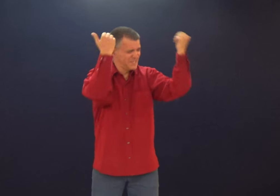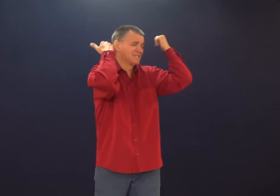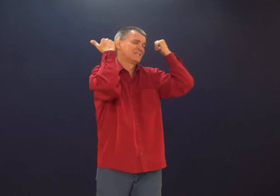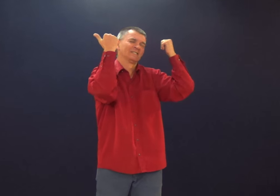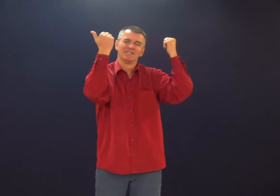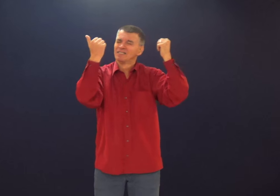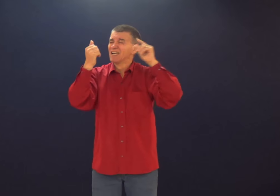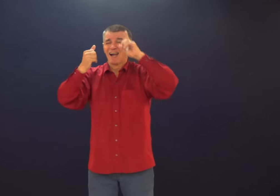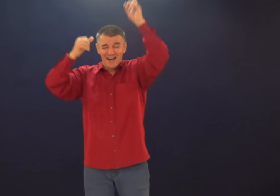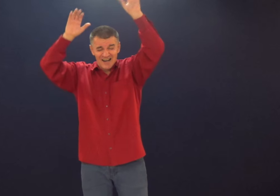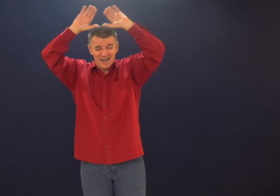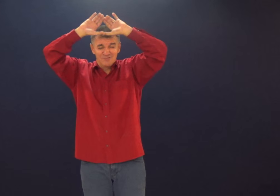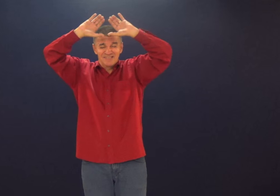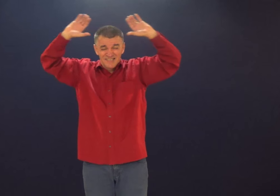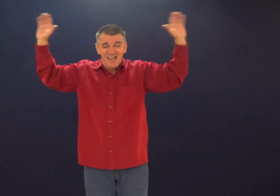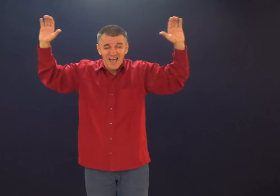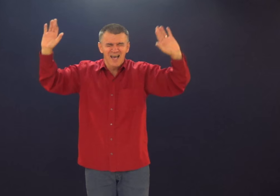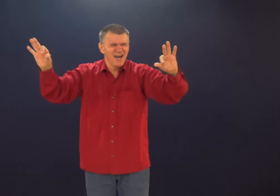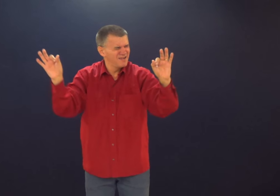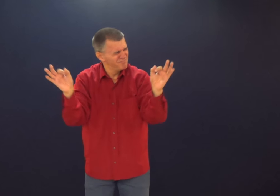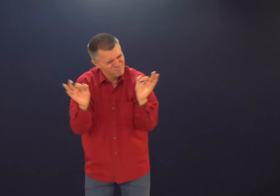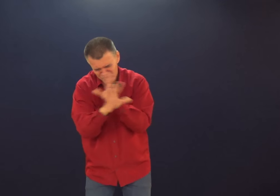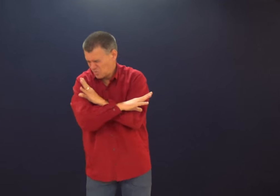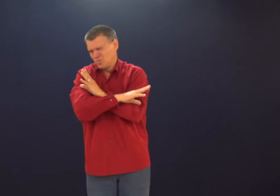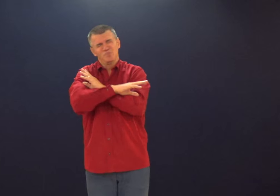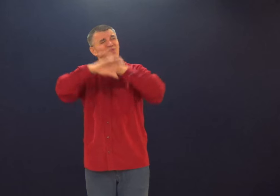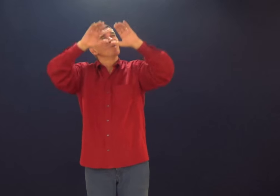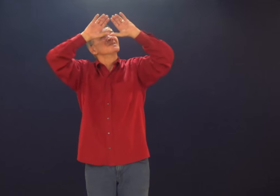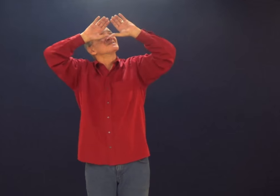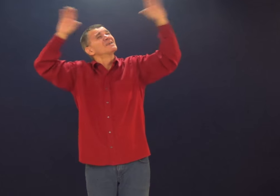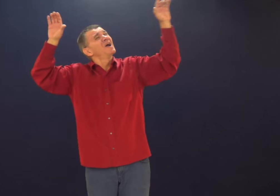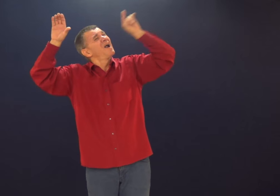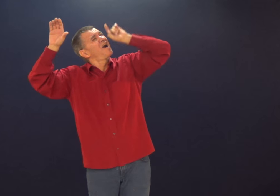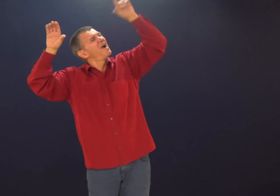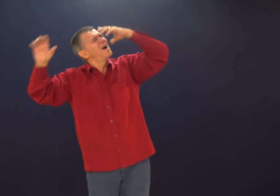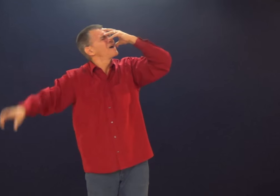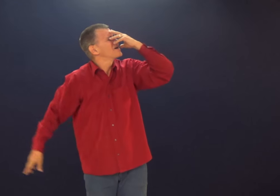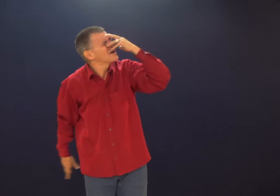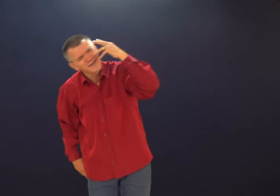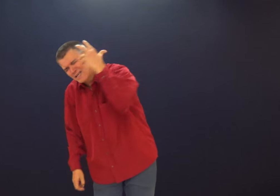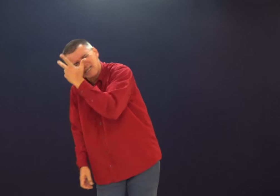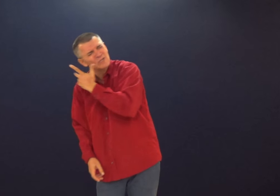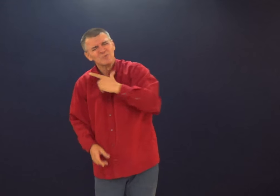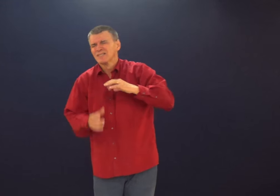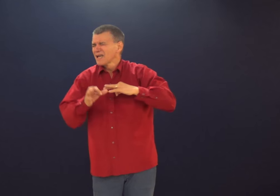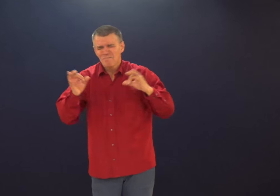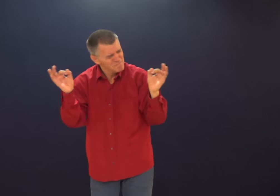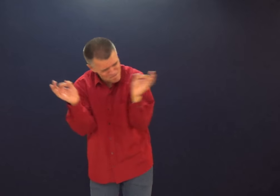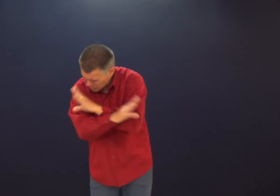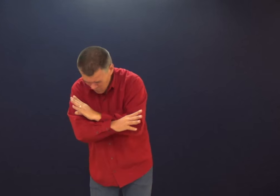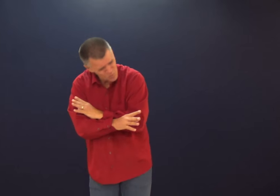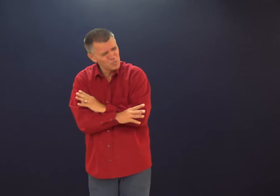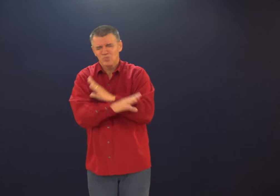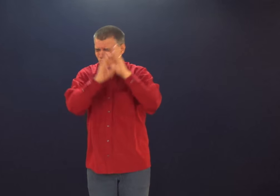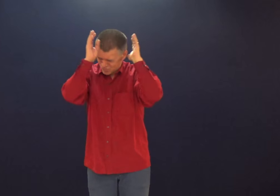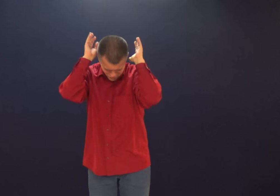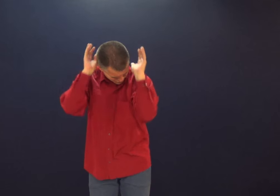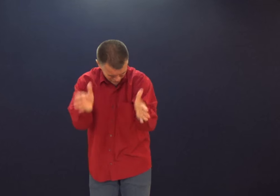Eu peço que o Senhor abençoe, Deus, que o Senhor possa dar um cutucão nessas pessoas, para que elas possam olhar para o Senhor. Porque o Senhor